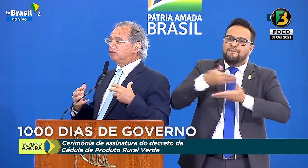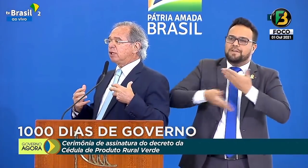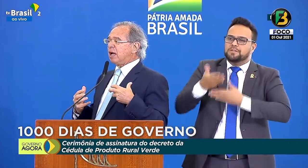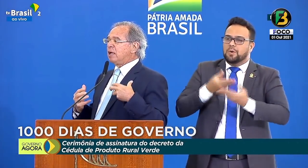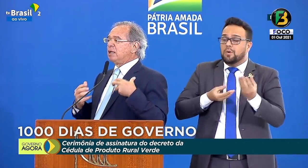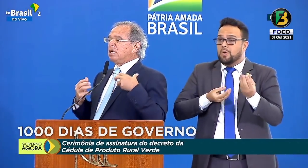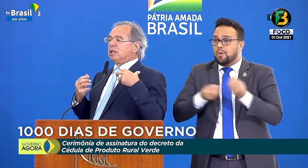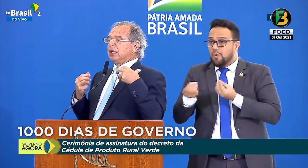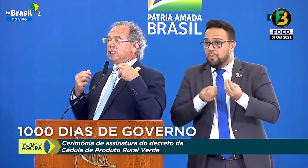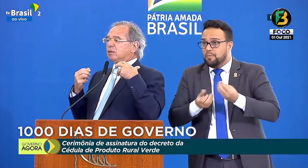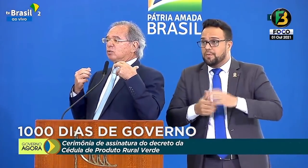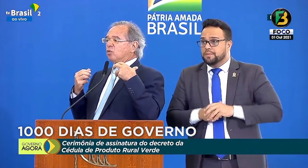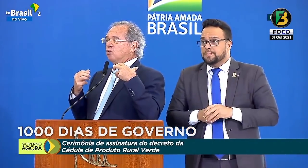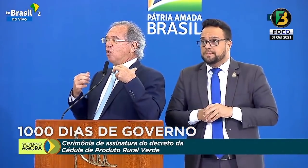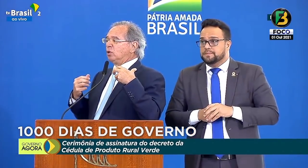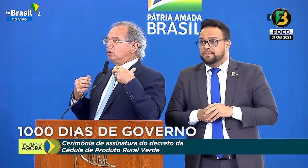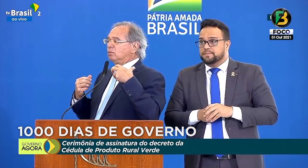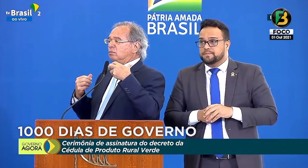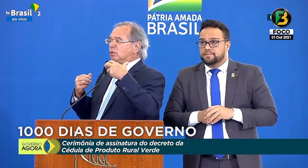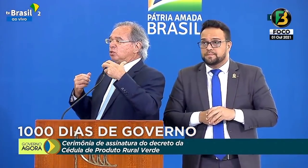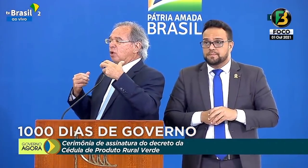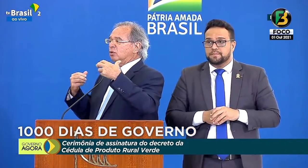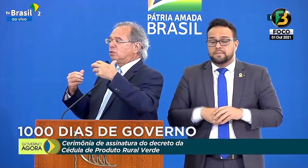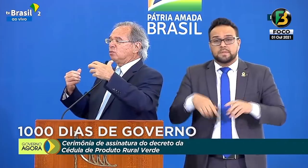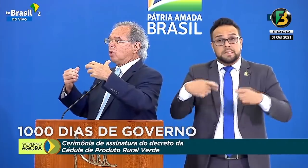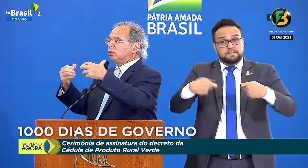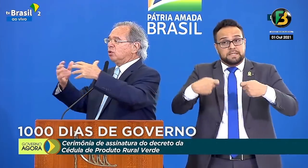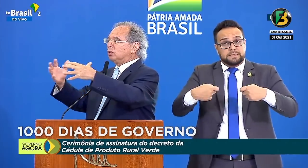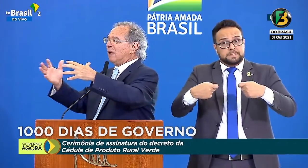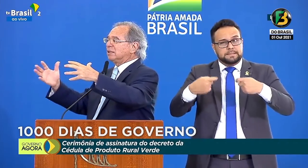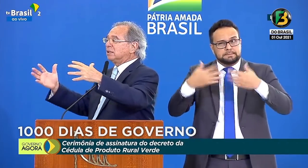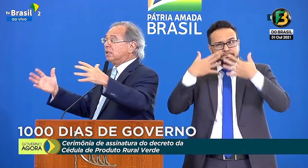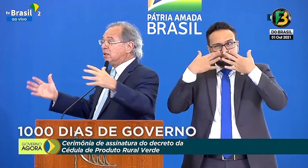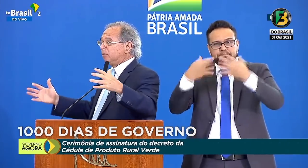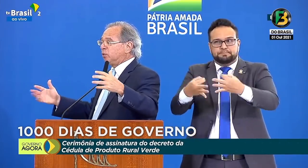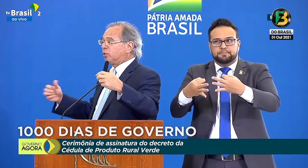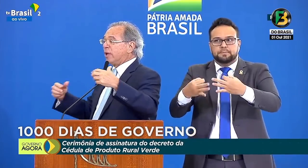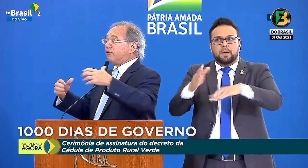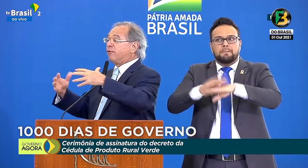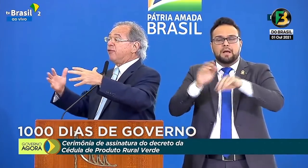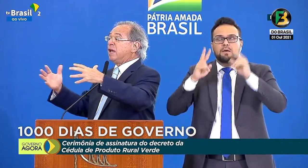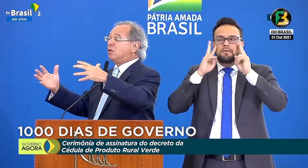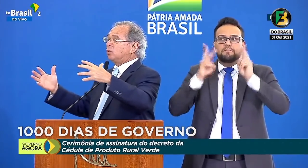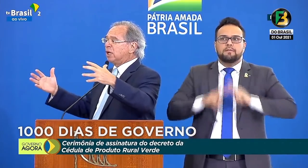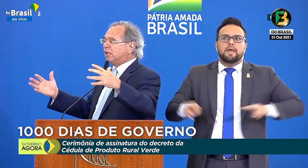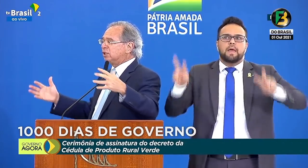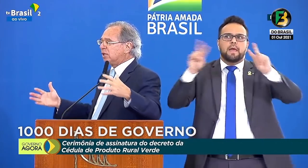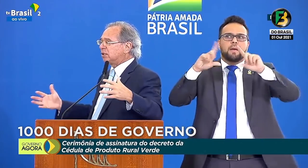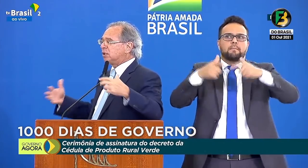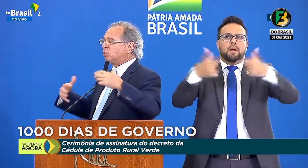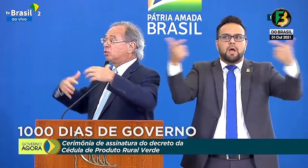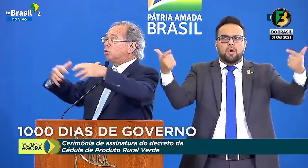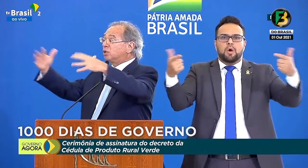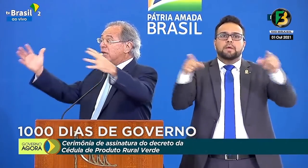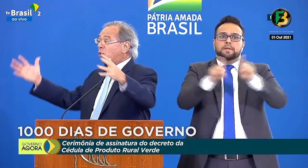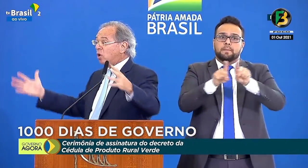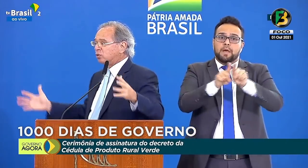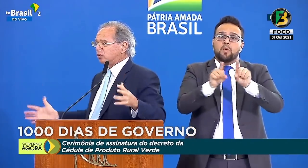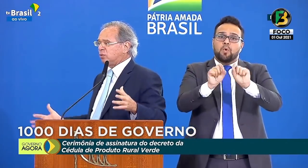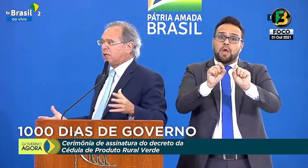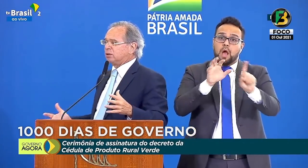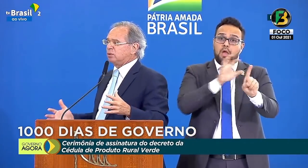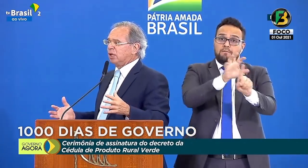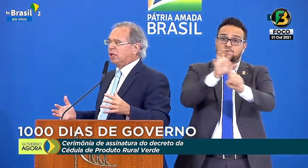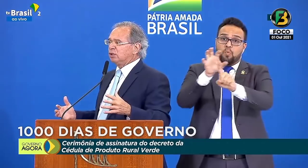nós temos que ficar com um horizonte mais amplo para o efeito da legislação sobre os